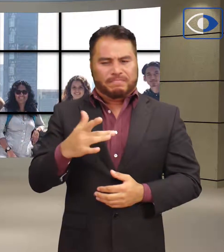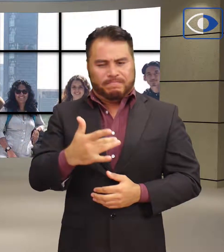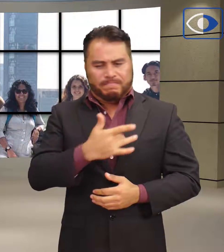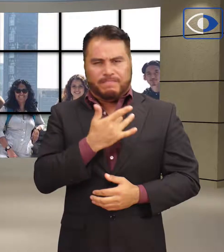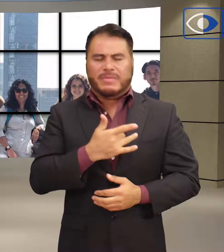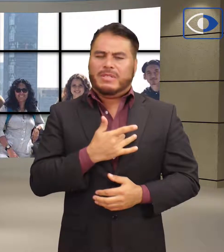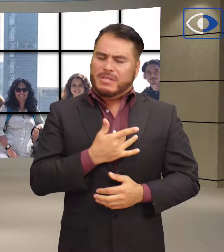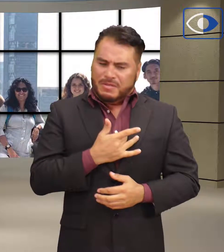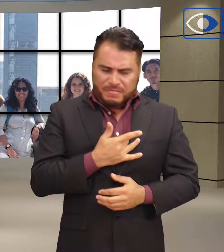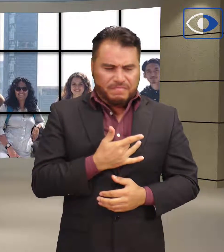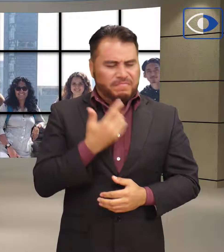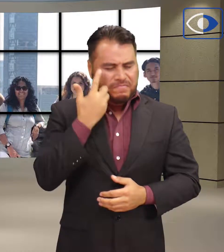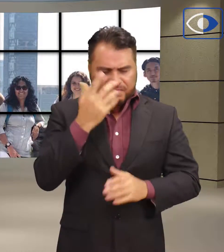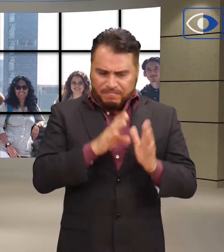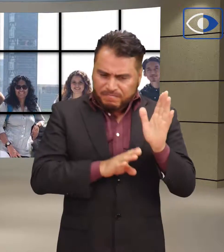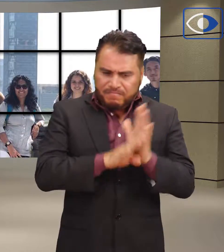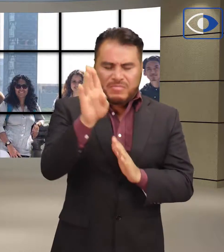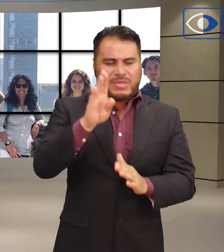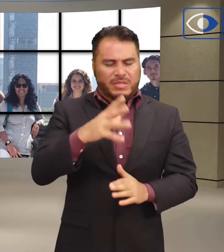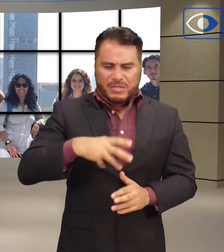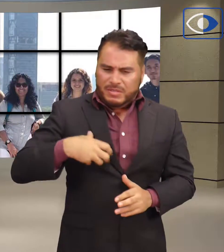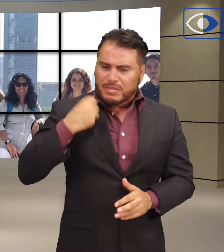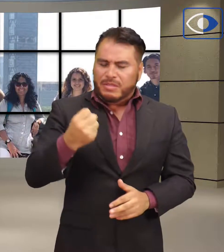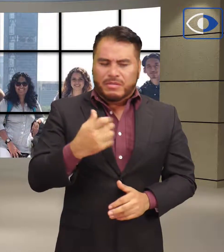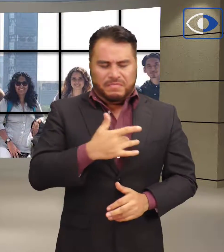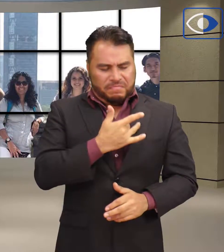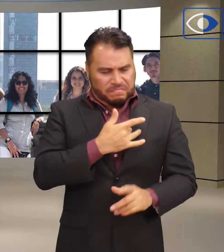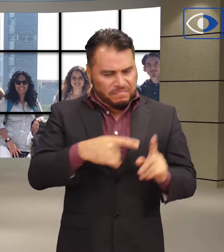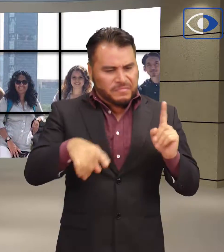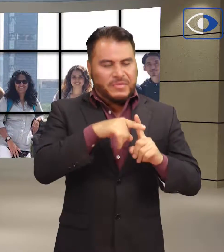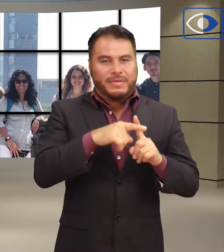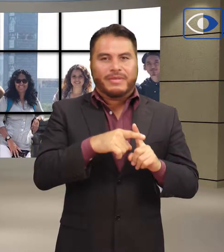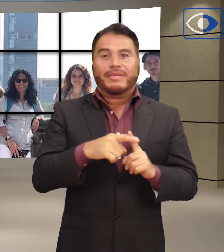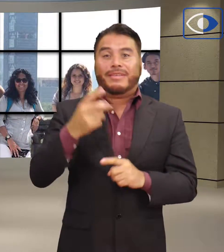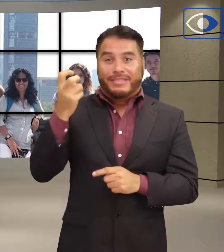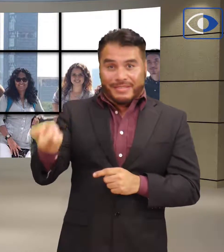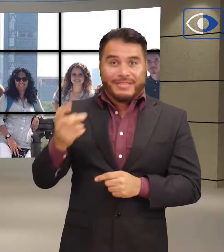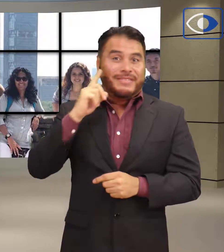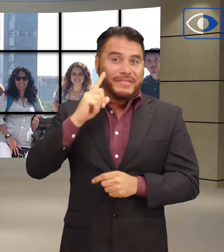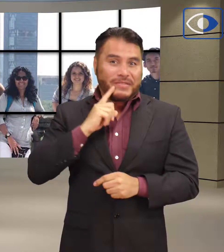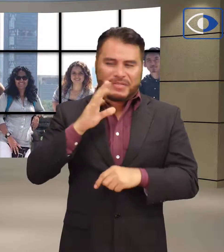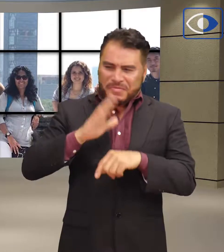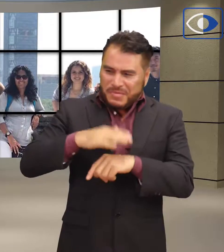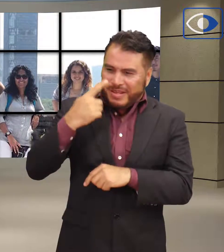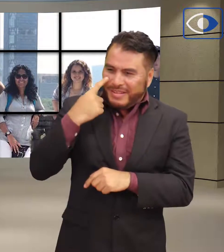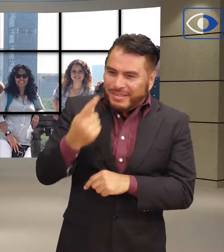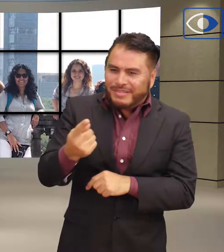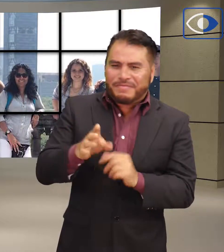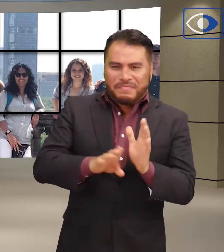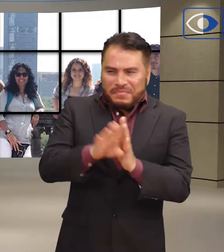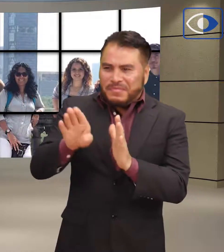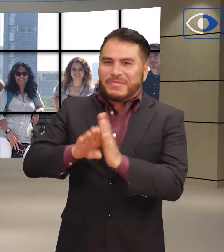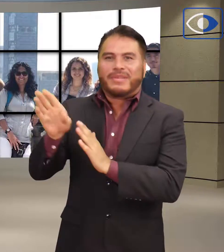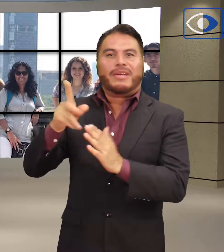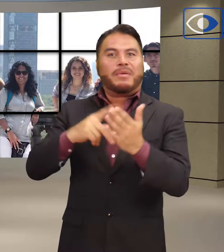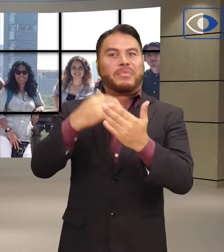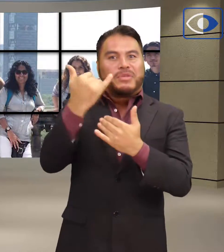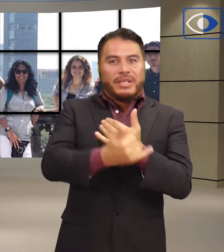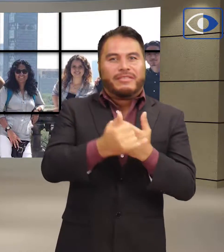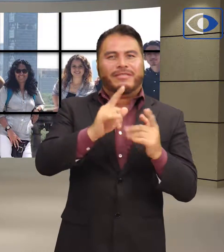sentido de superación y gran esfuerzo con una actitud positiva ha permitido que cada vez más personas sordas se organicen en proyectos